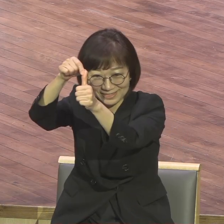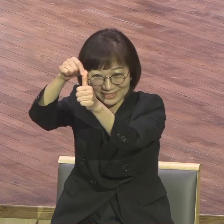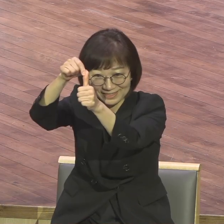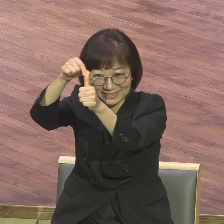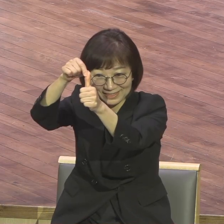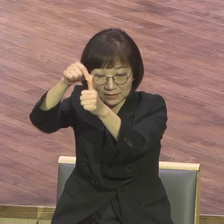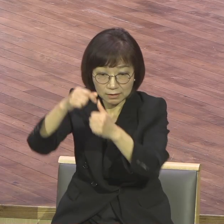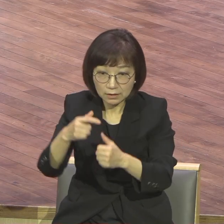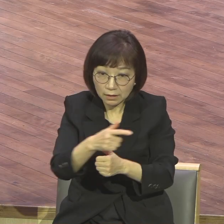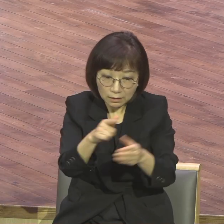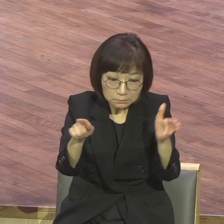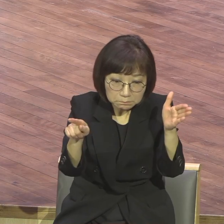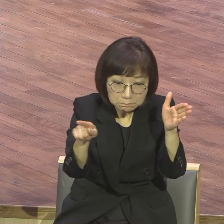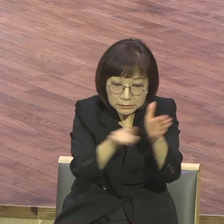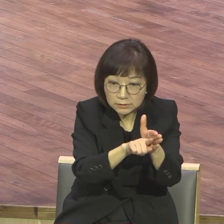뭐냐 영혼 구원이라는 거예요.